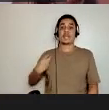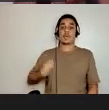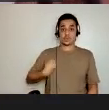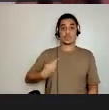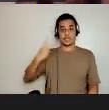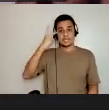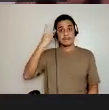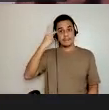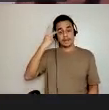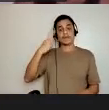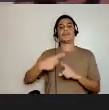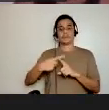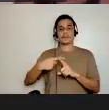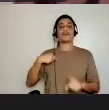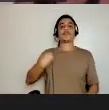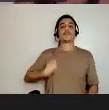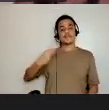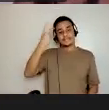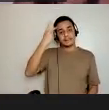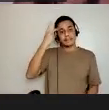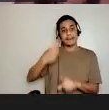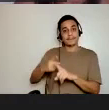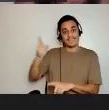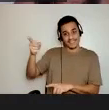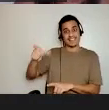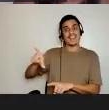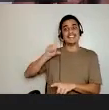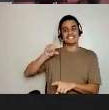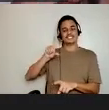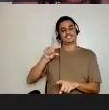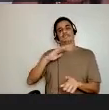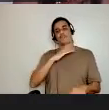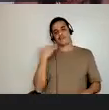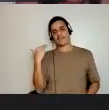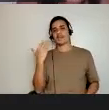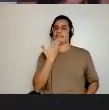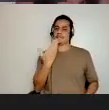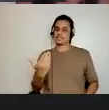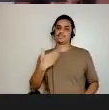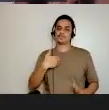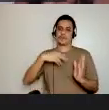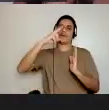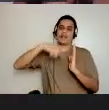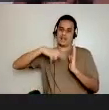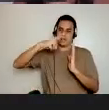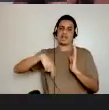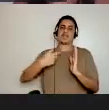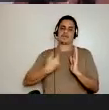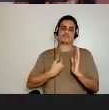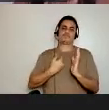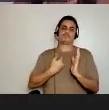Paulo foi porque aos José Celso, antes dele encantar, ele tinha me chamado pra fazer uma leitura dramática, né?